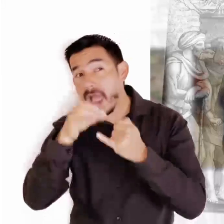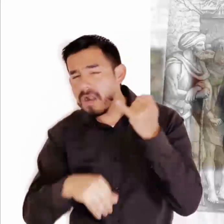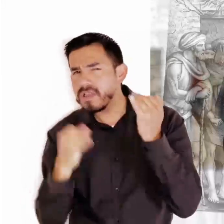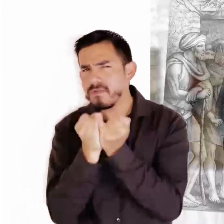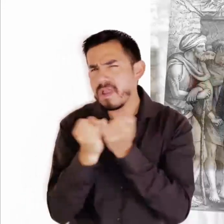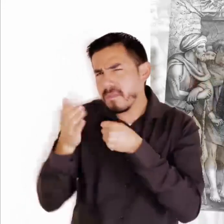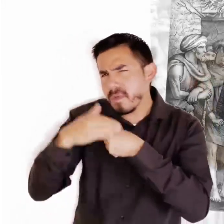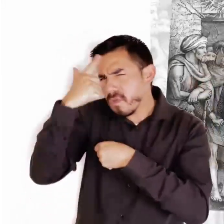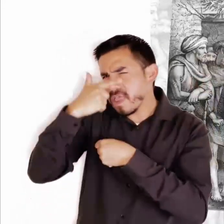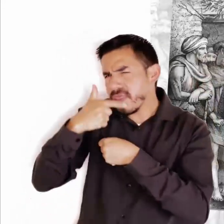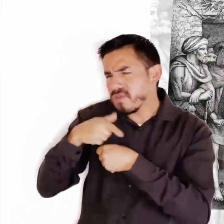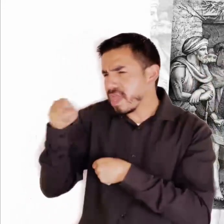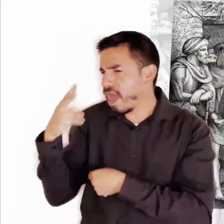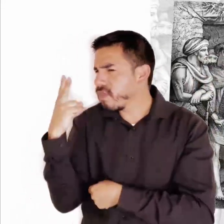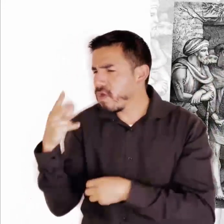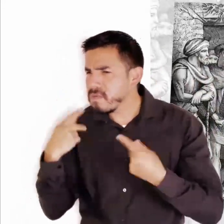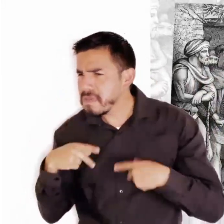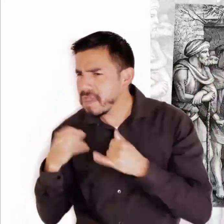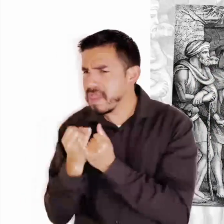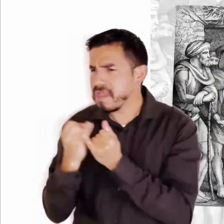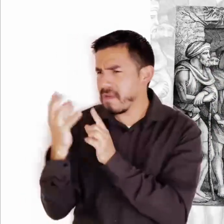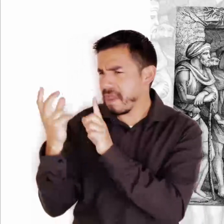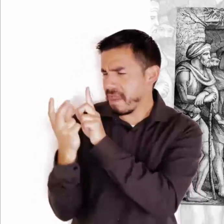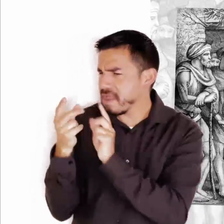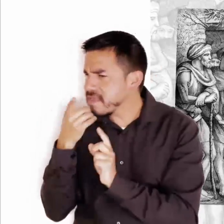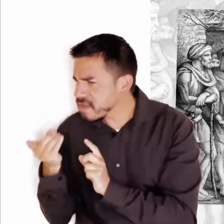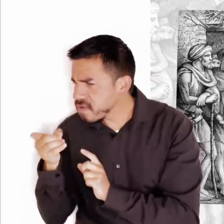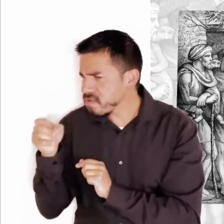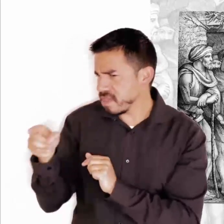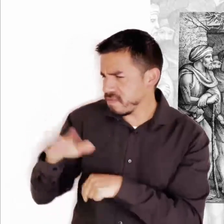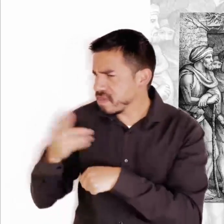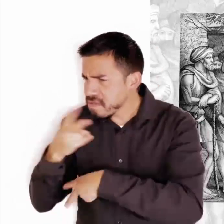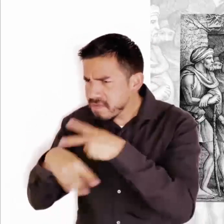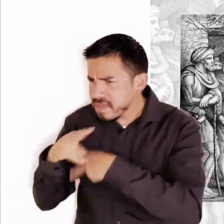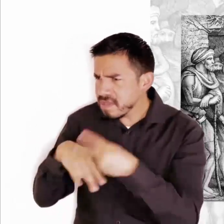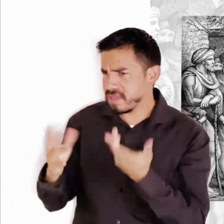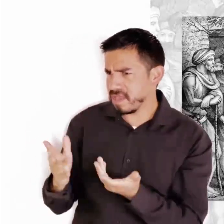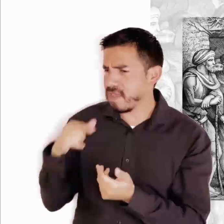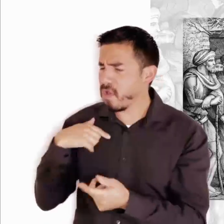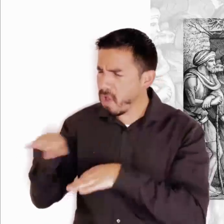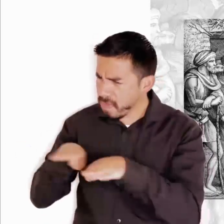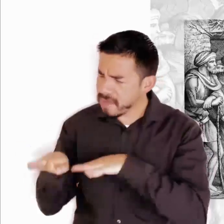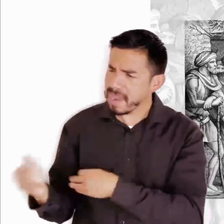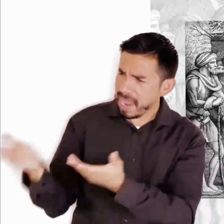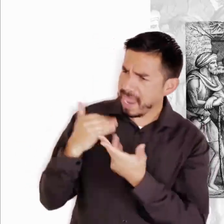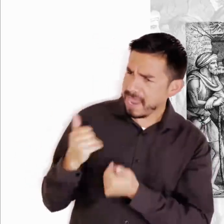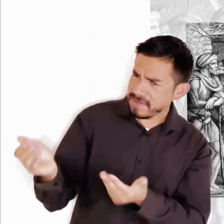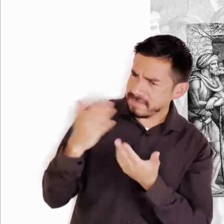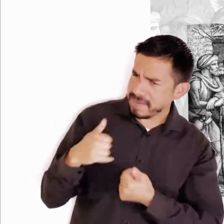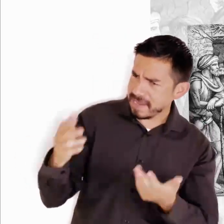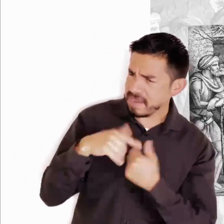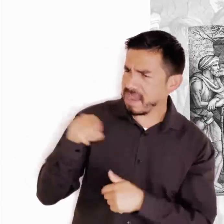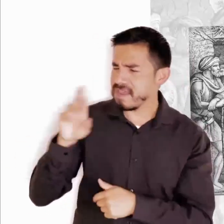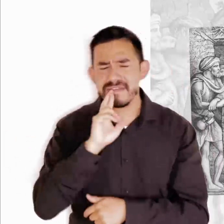Por último salió también al caer la tarde y encontró todavía a otros que estaban en la plaza y les dijo, ¿Por qué han estado aquí todo el día sin